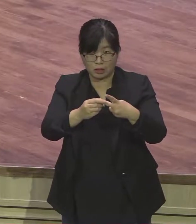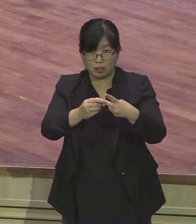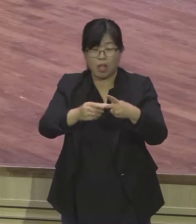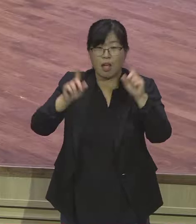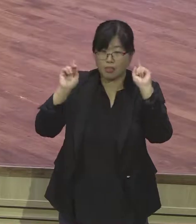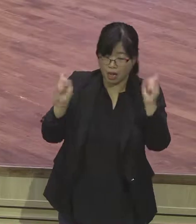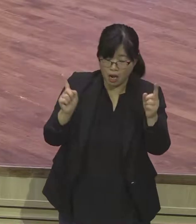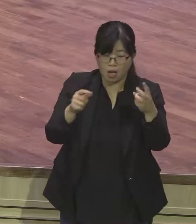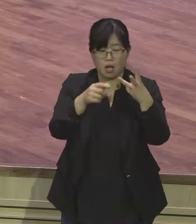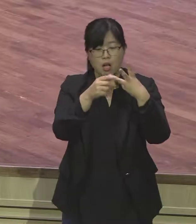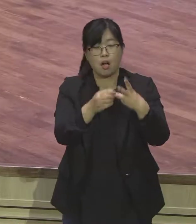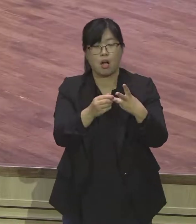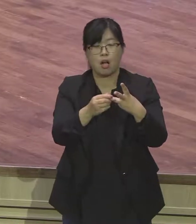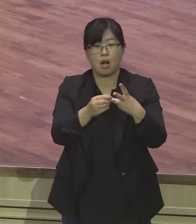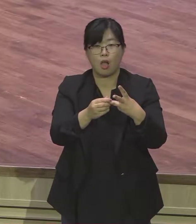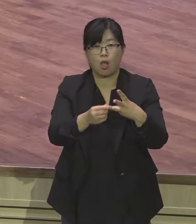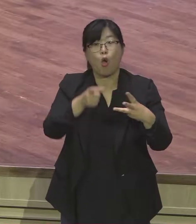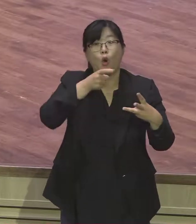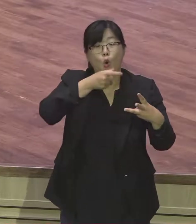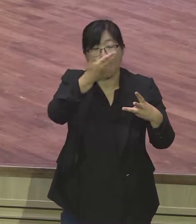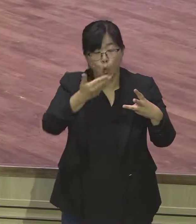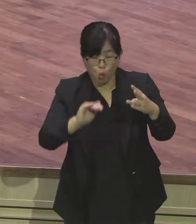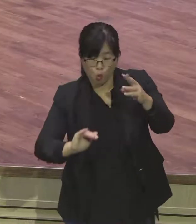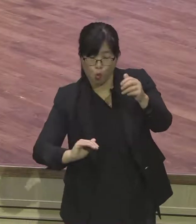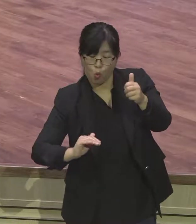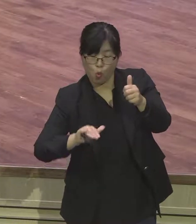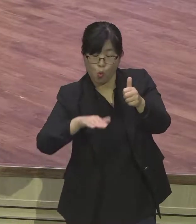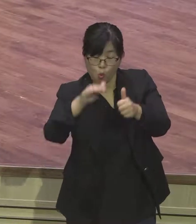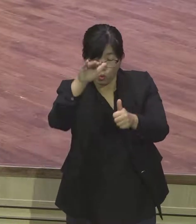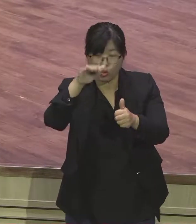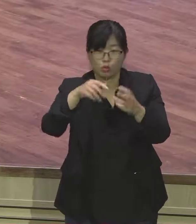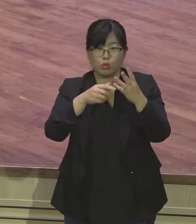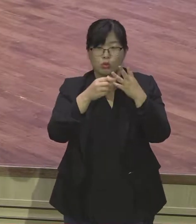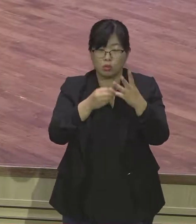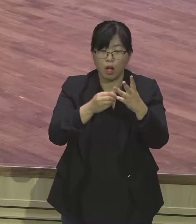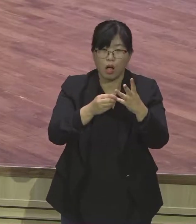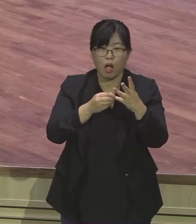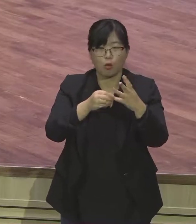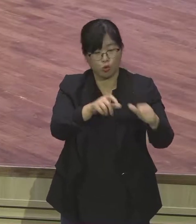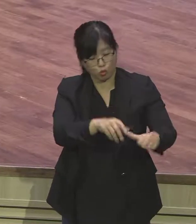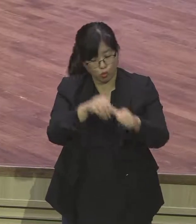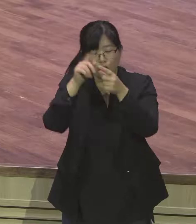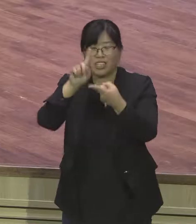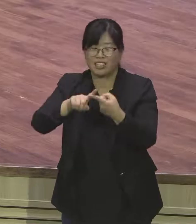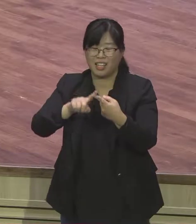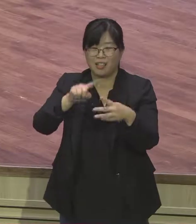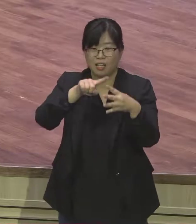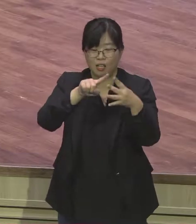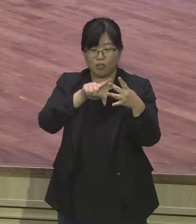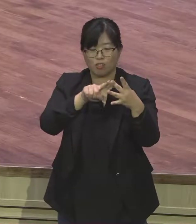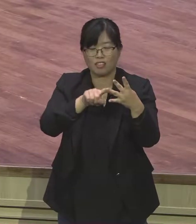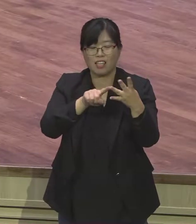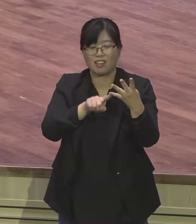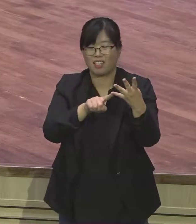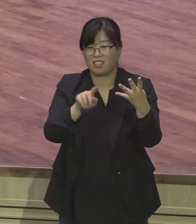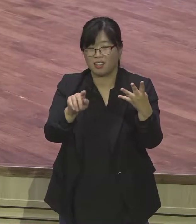인물을 중심으로 기록되어 있어요. 1장부터 50장까지 특별히 네 명의 인물 중에서 아브라함 그러면